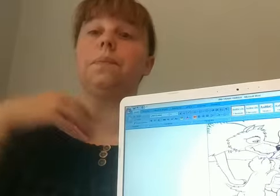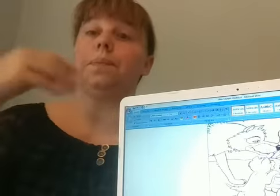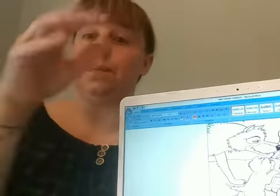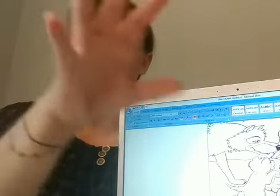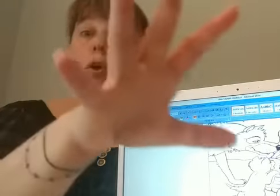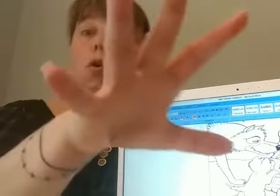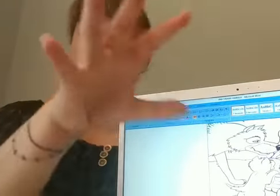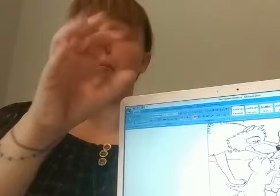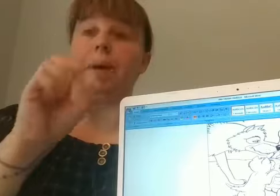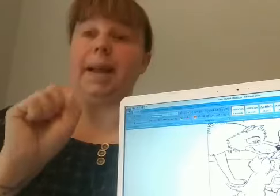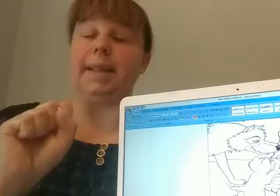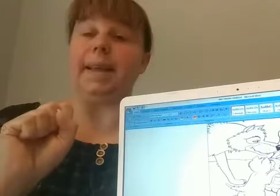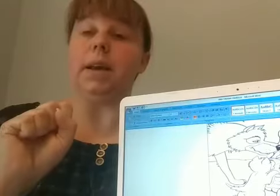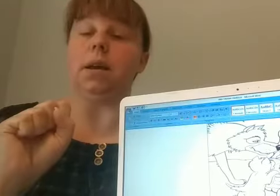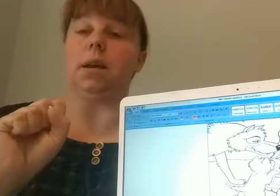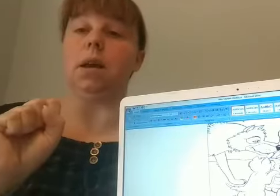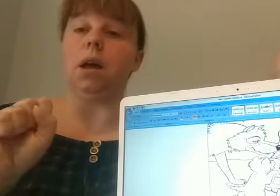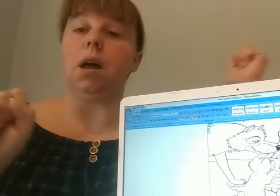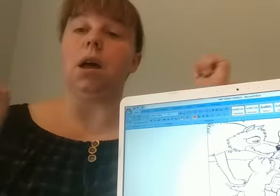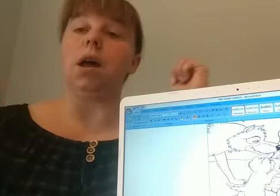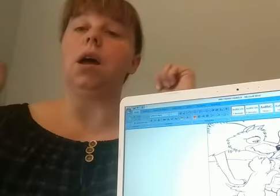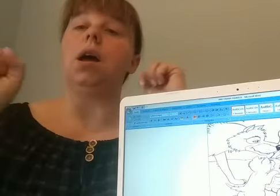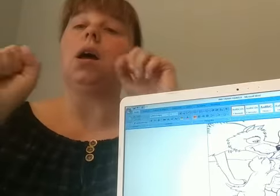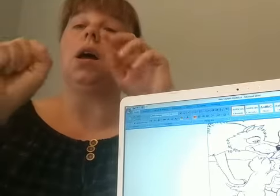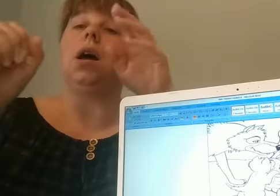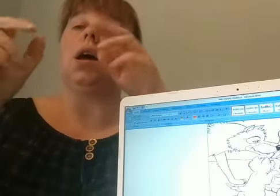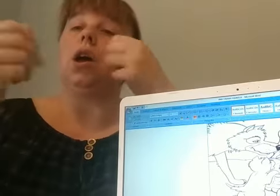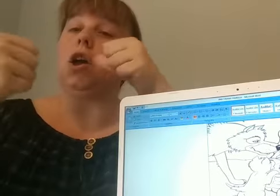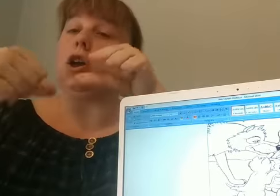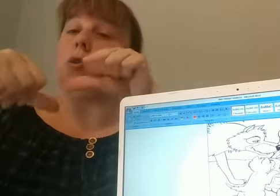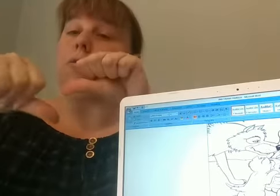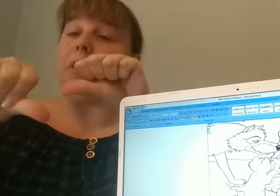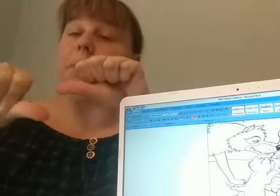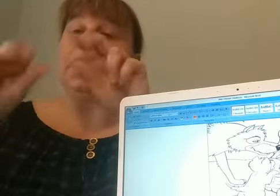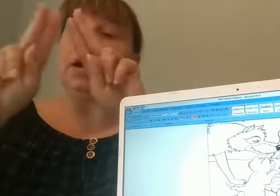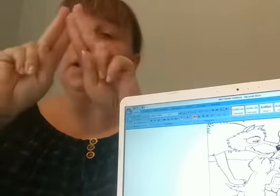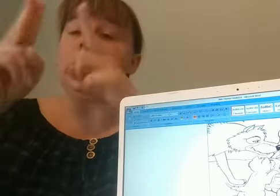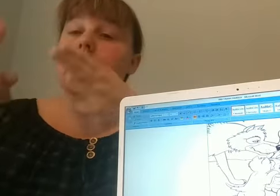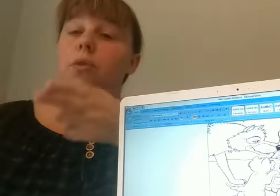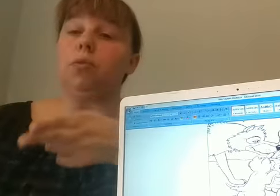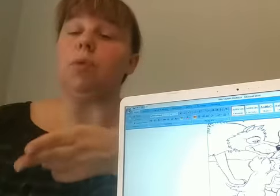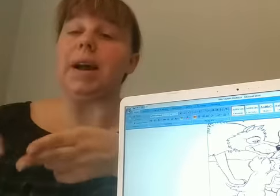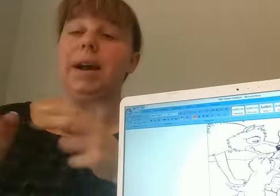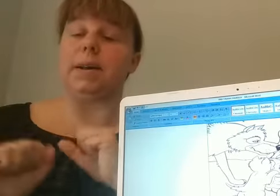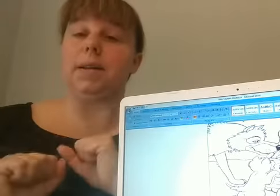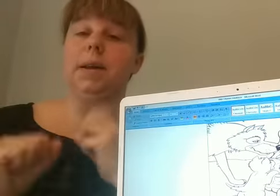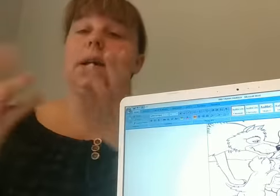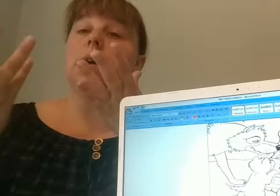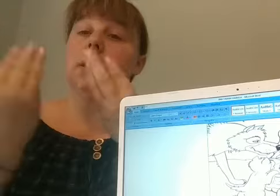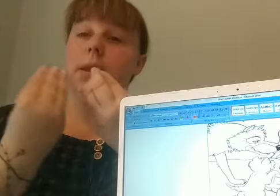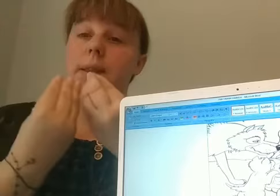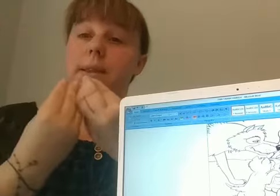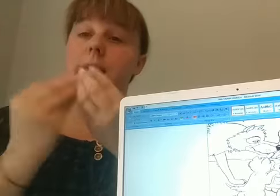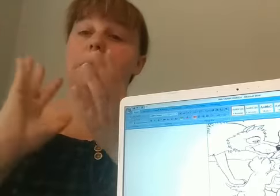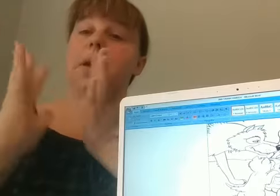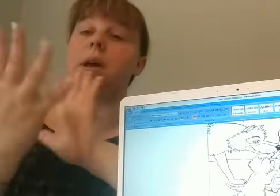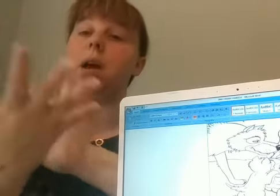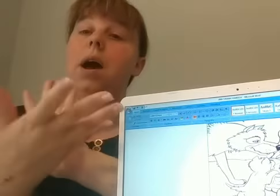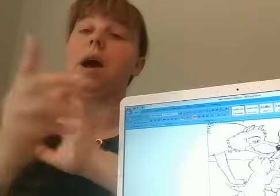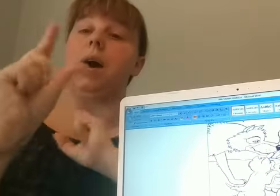Lo prende e lo fa abitare nella sua casa, insieme ad